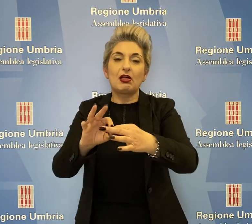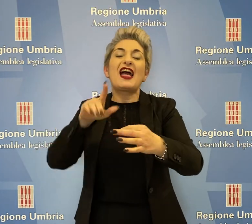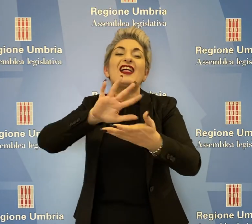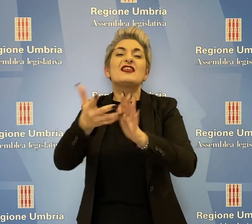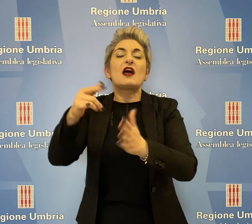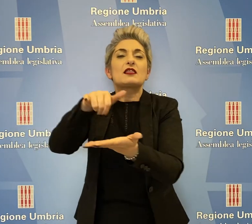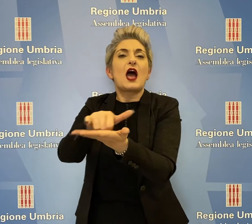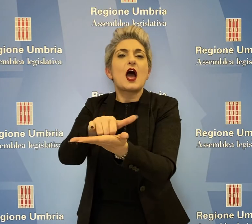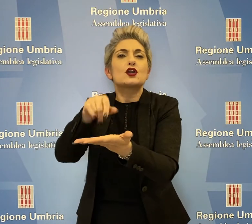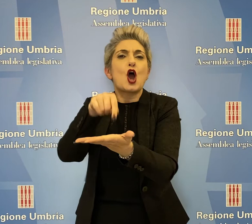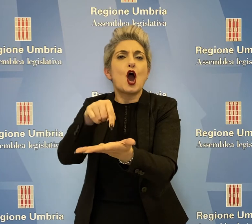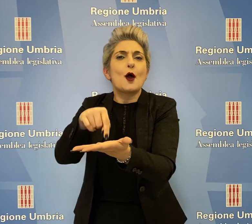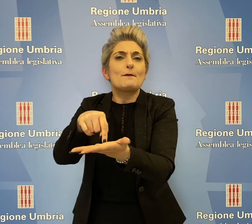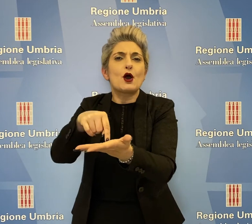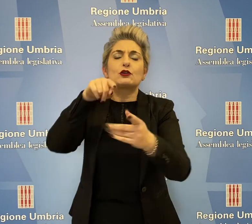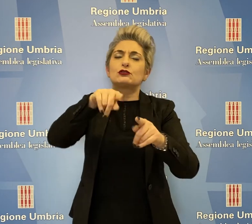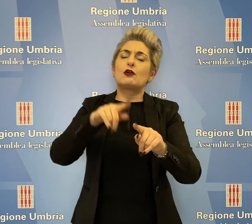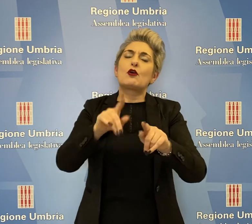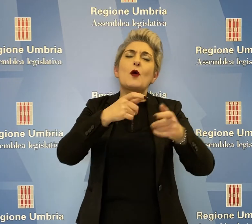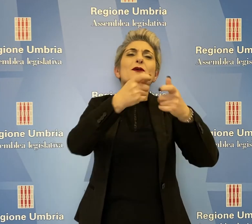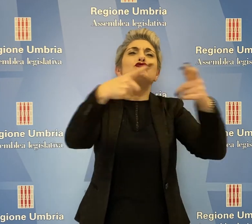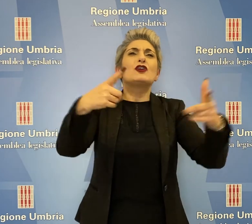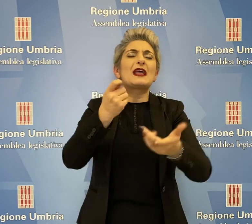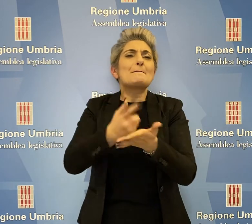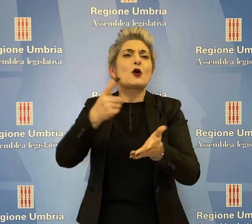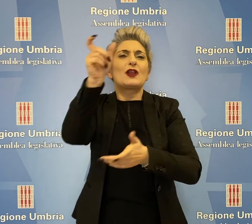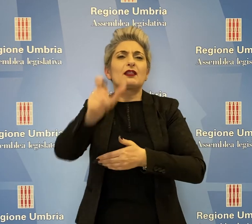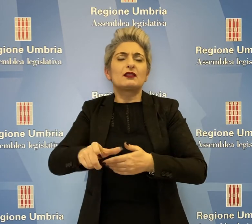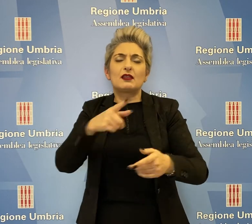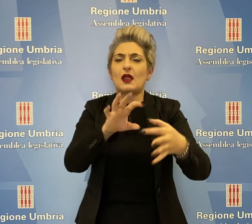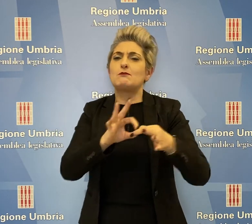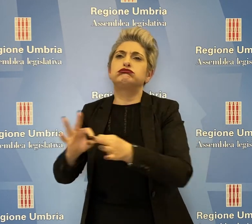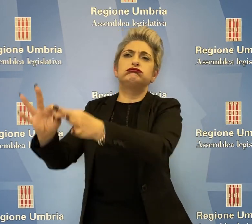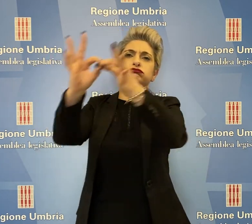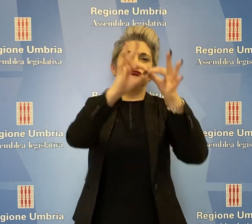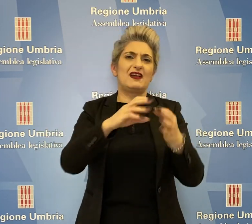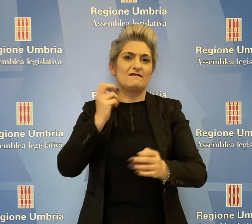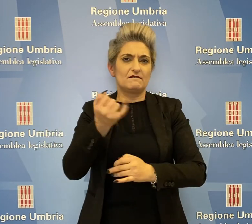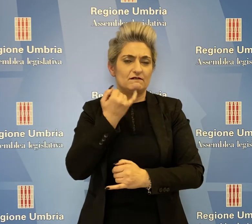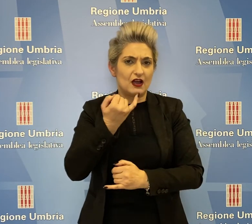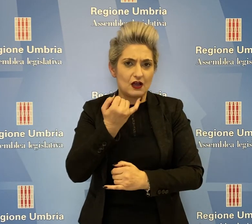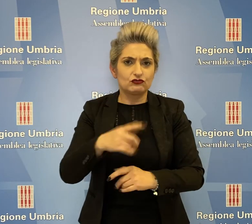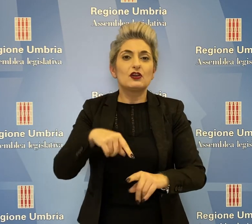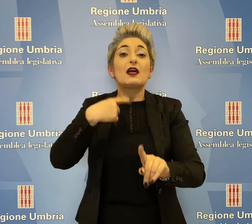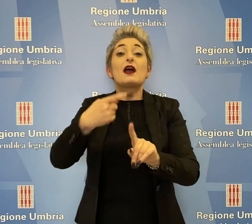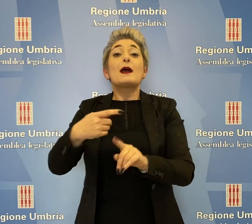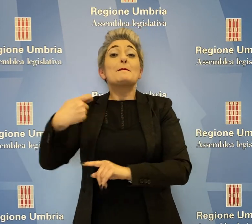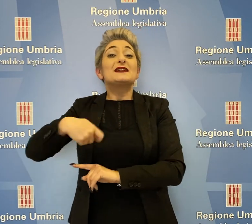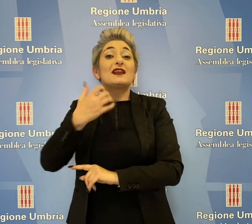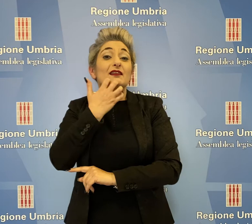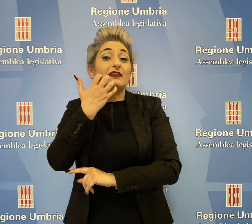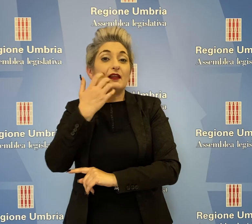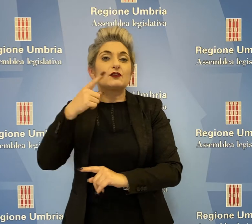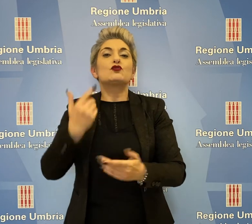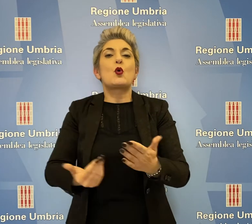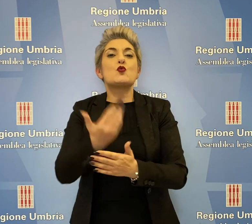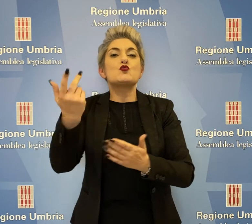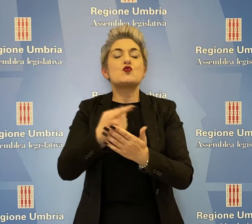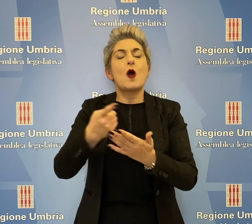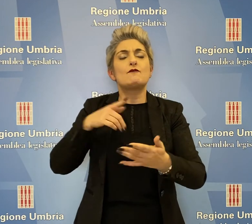'aeroporto di Perugia con le direttive verso le principali città italiane. La Presidente Tesei ha risposto che ci sarà un nuovo piano